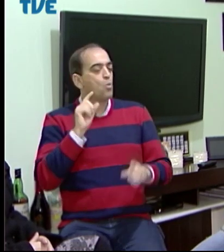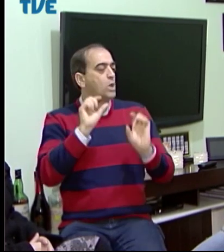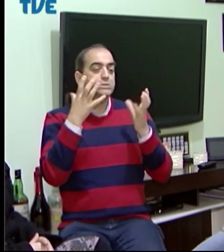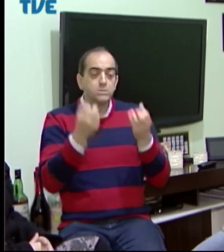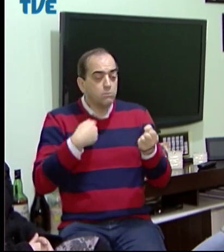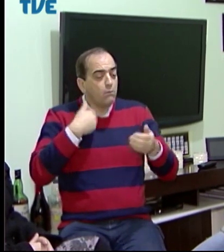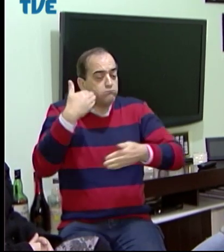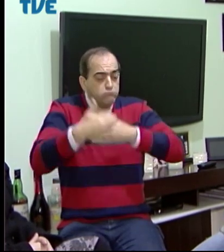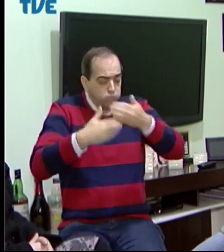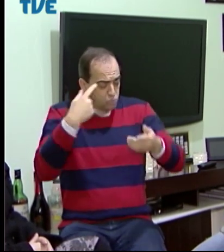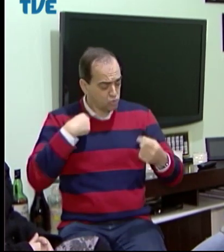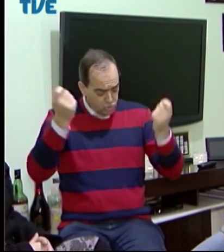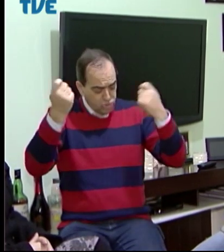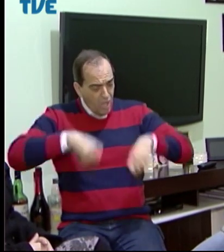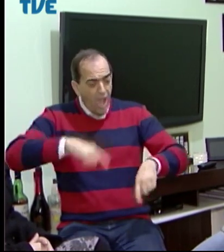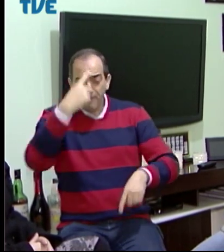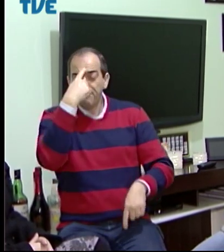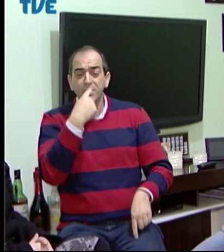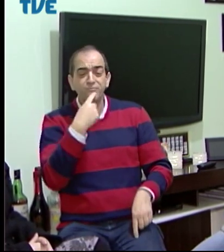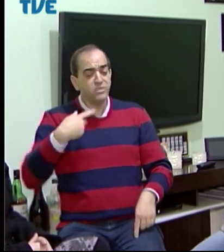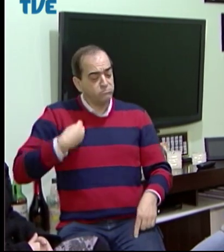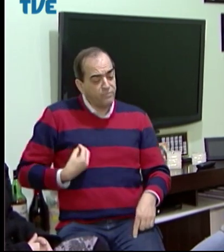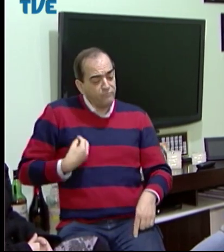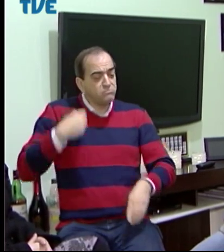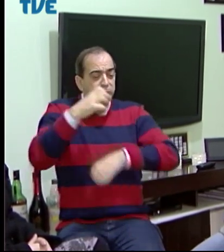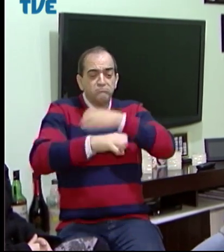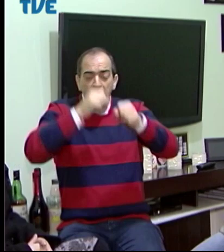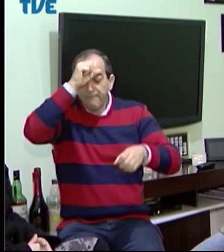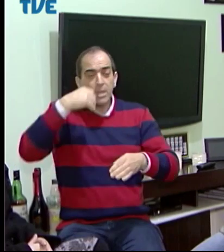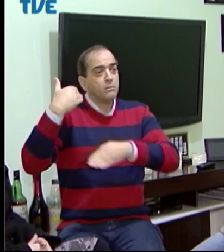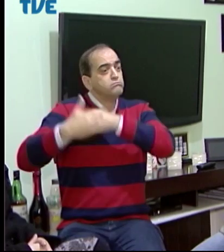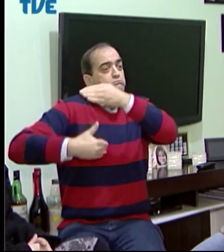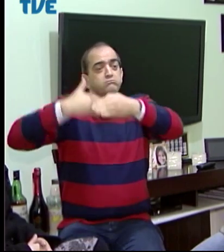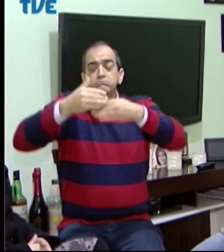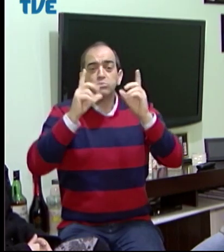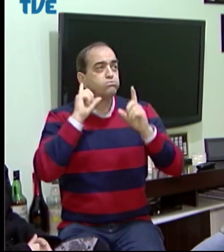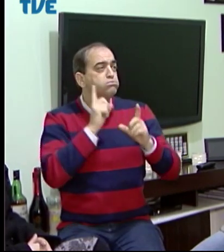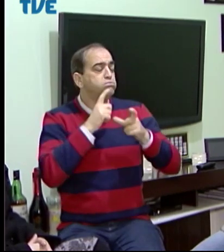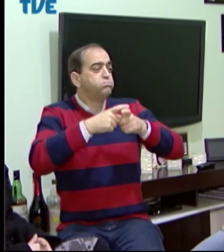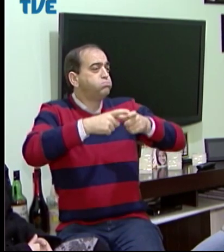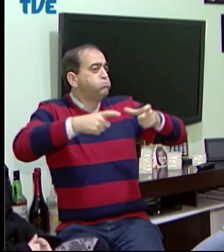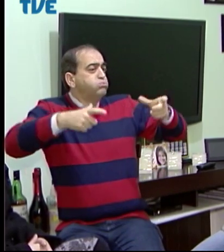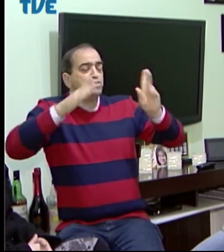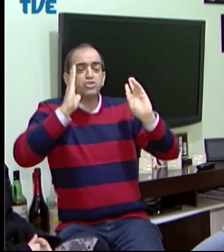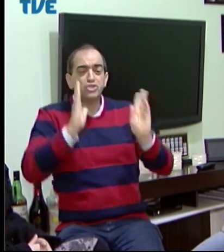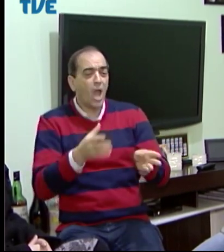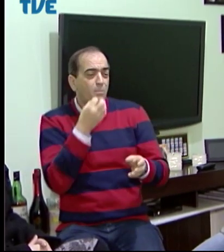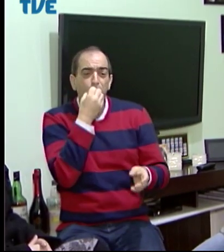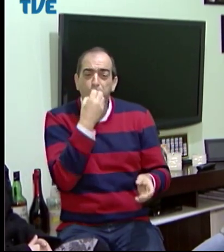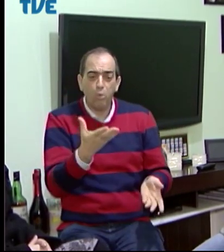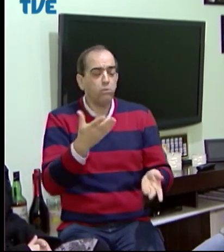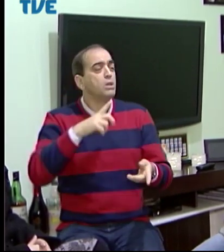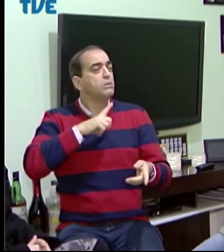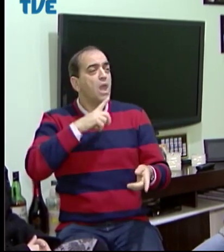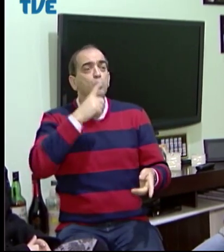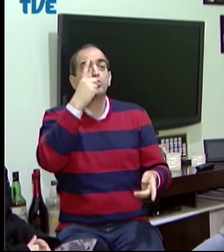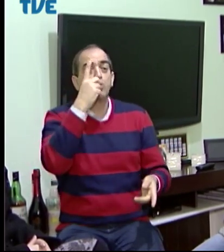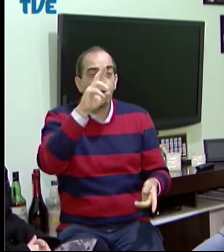surdo pode só trabalhar em serviços básicos. Eu tenho um perfil profissional, sou capaz de aprender, me desenvolver. O surdo,